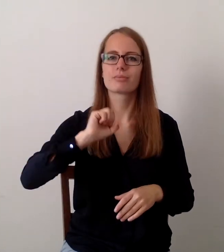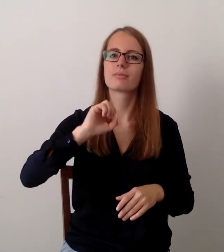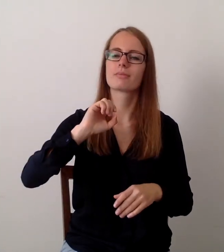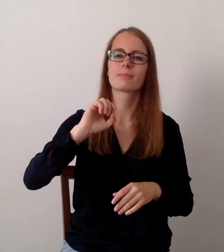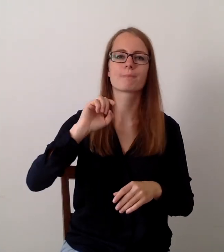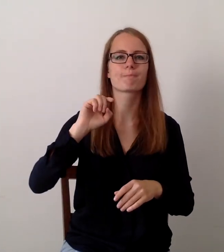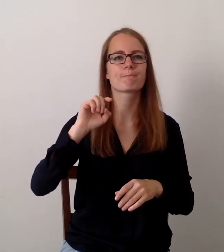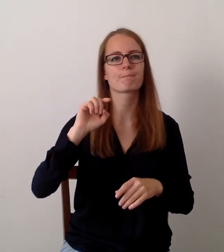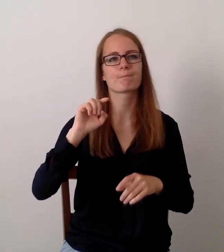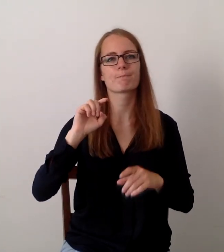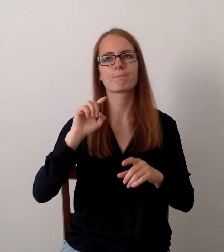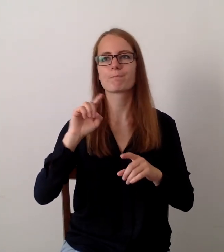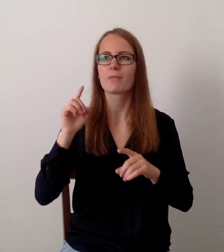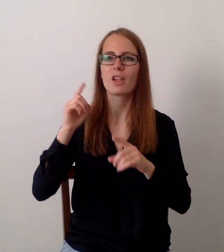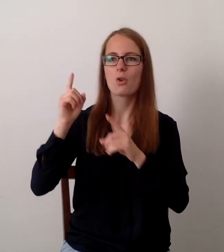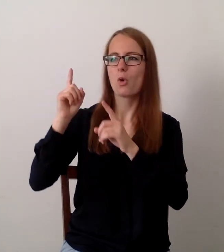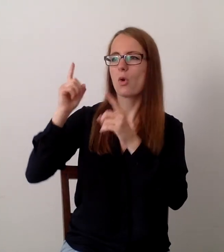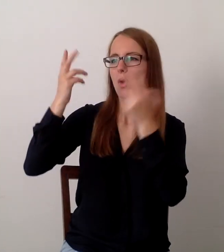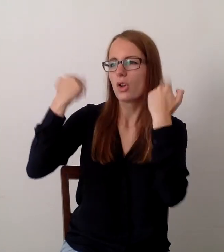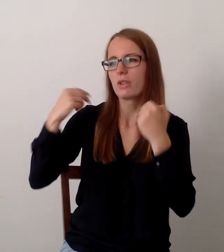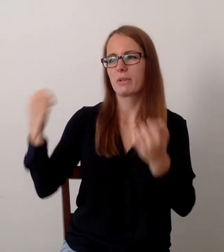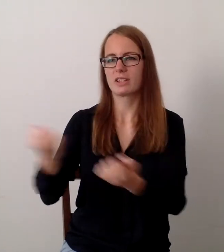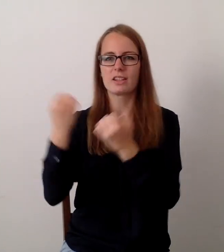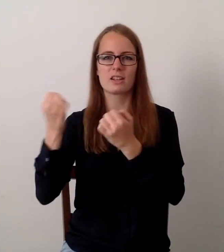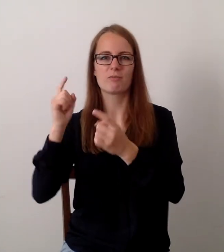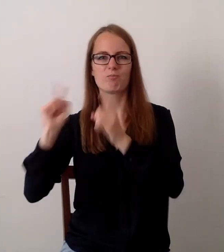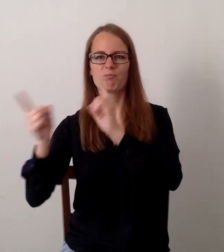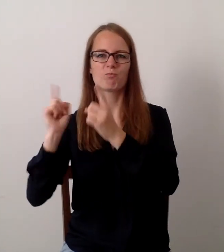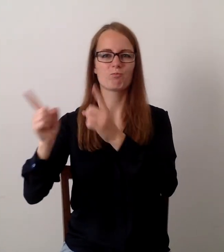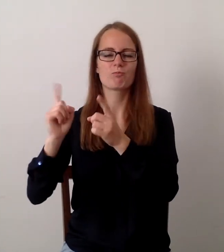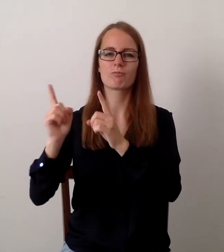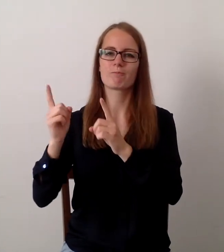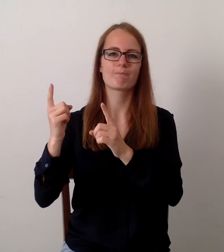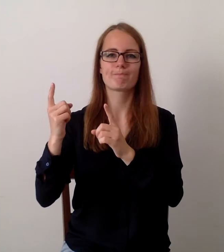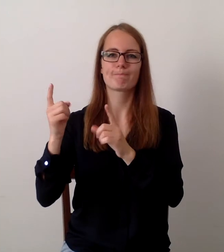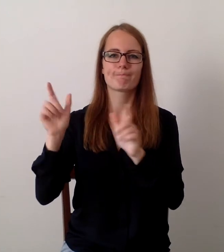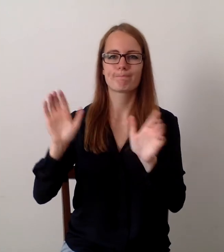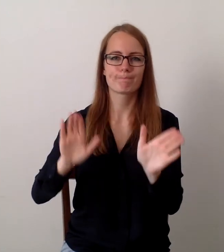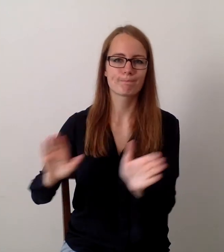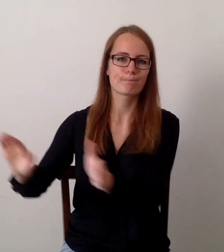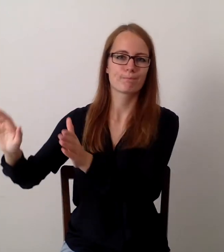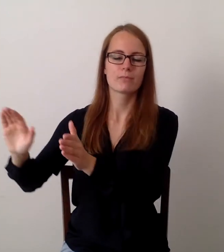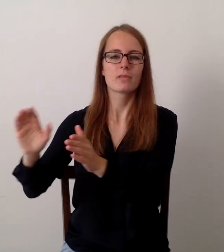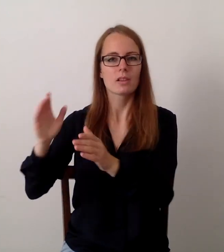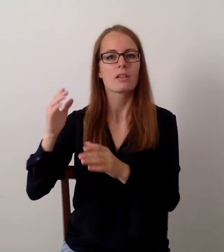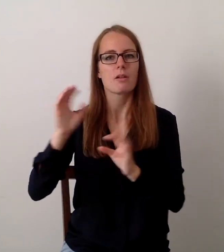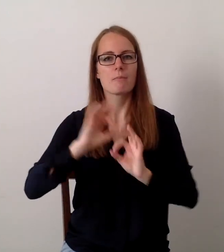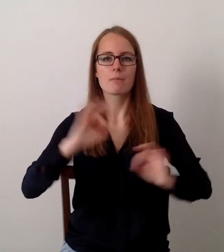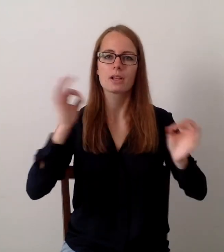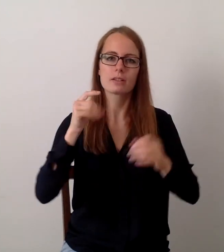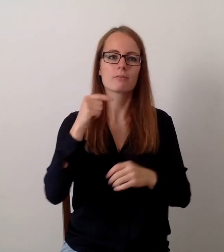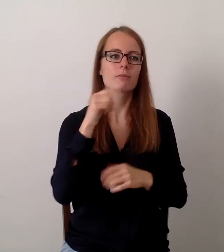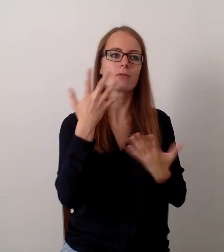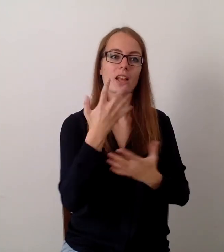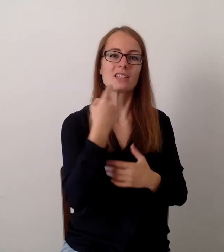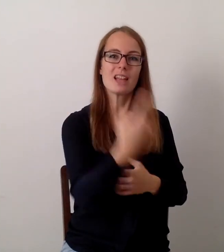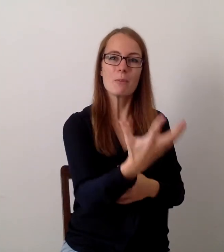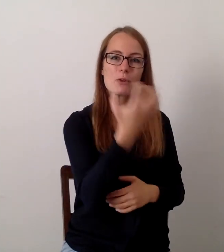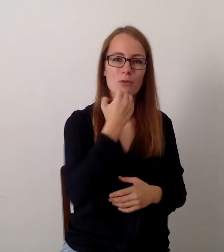die übliche Großzinnkeitstraining hinzu, bringt ein Hund bei, was er gerne lernen möchte. Und das